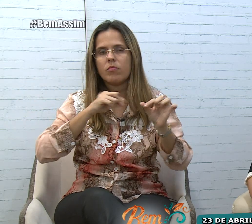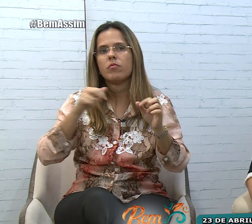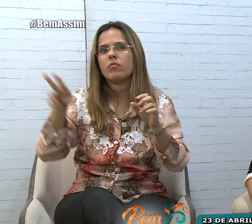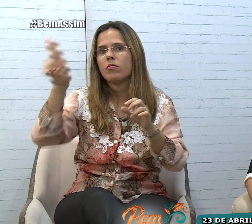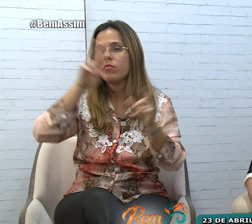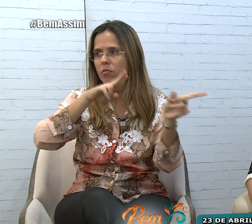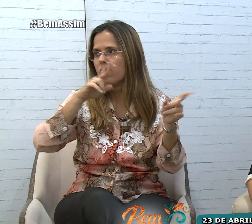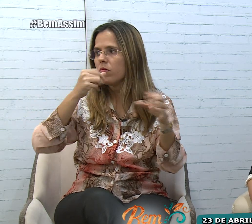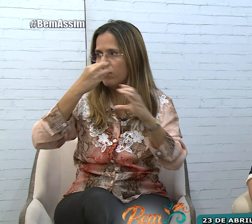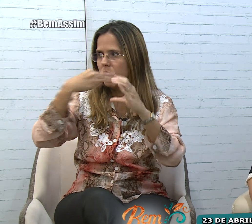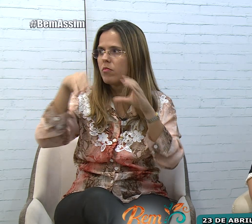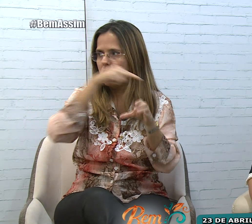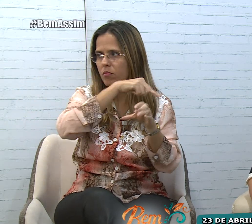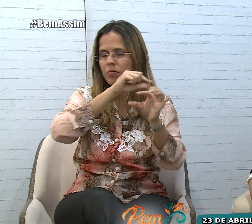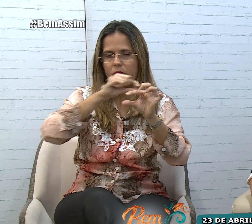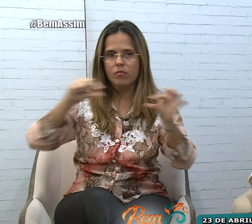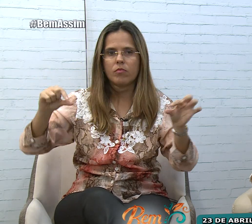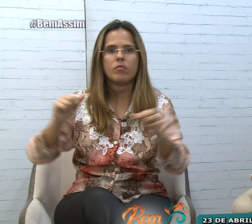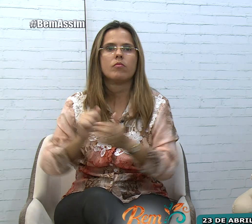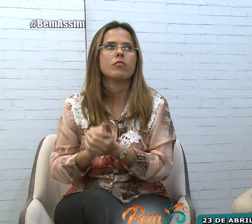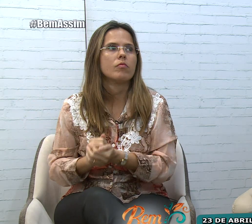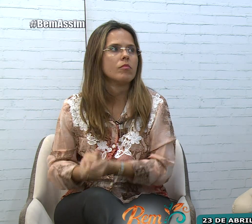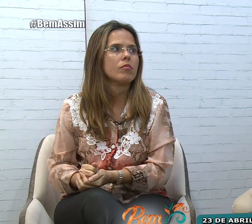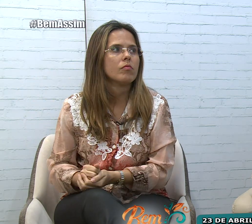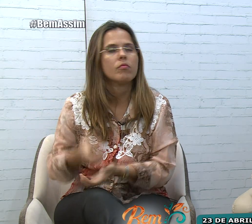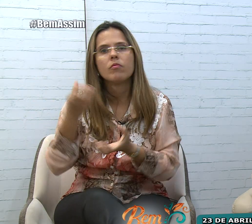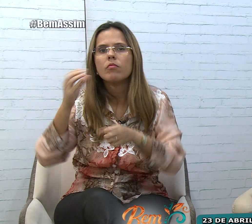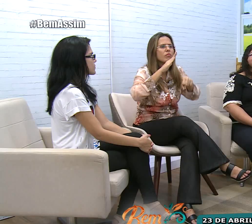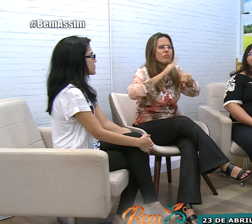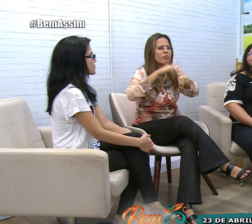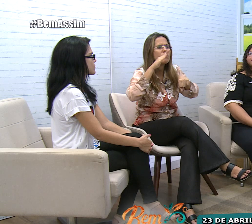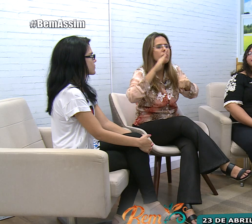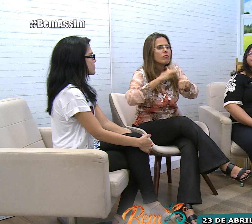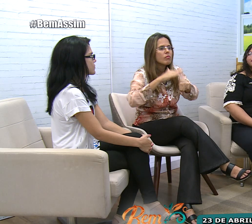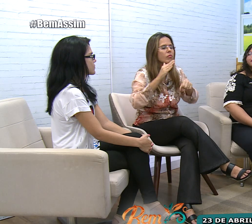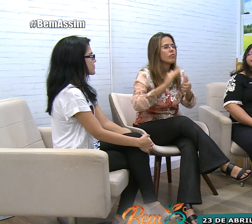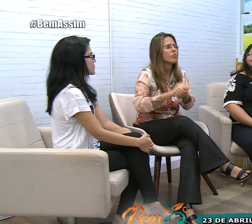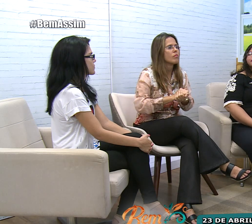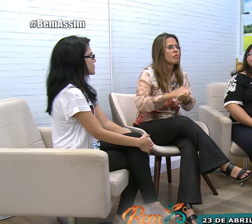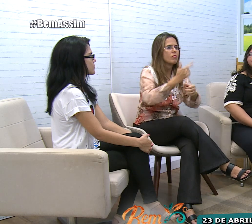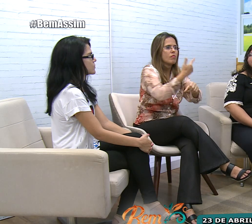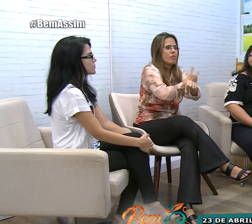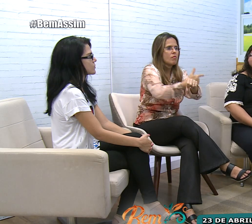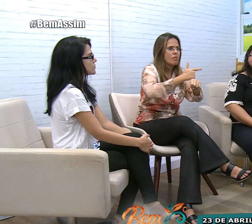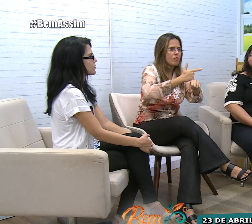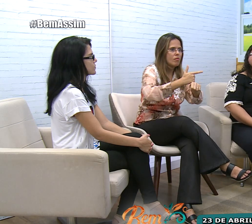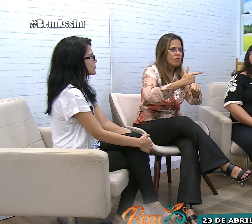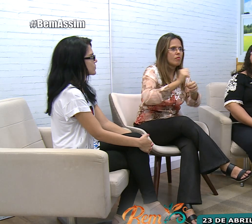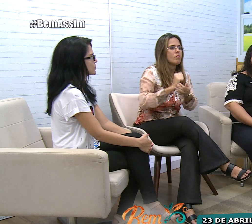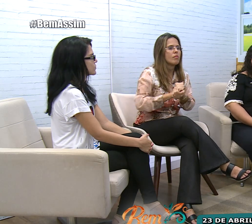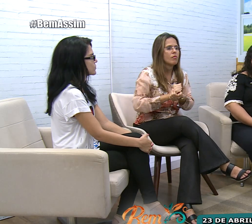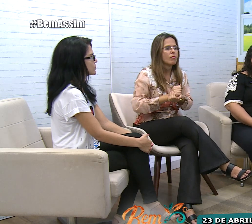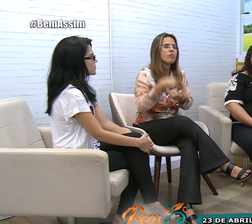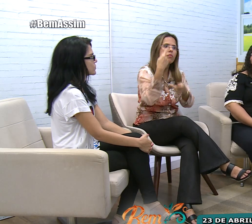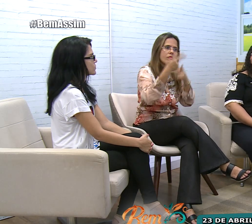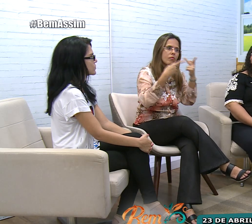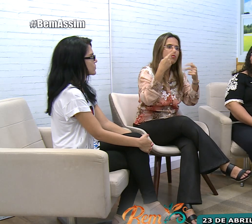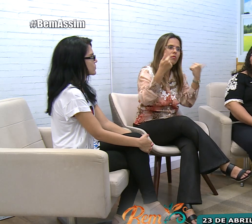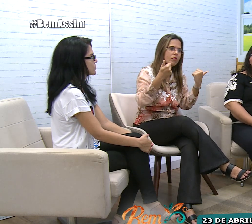arroba gmail.com. Muito bem. E se você quiser saber mais também sobre educação especial lá na Uninassal, entre em contato com eles. É uninassal